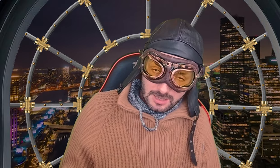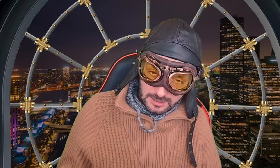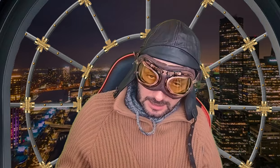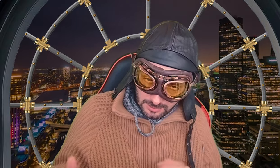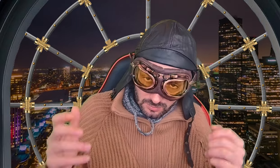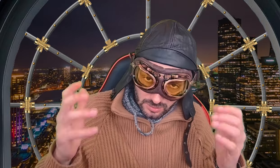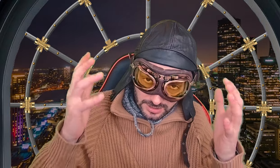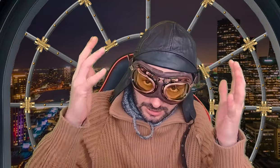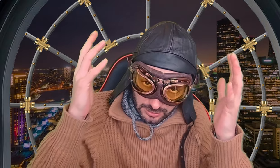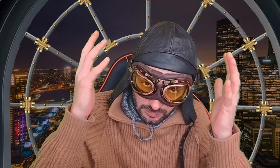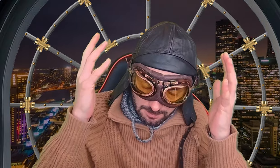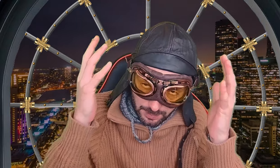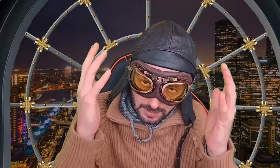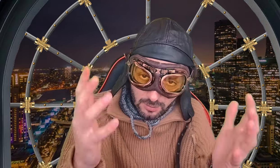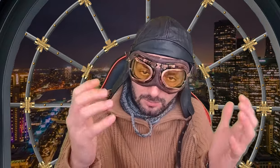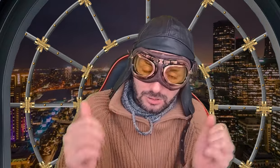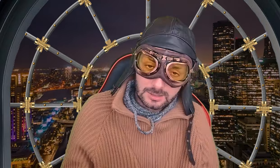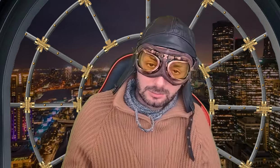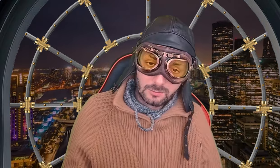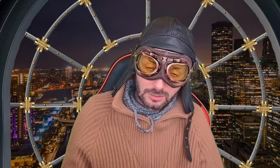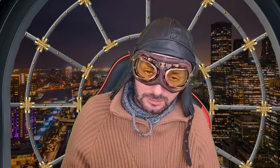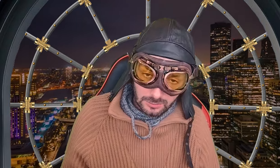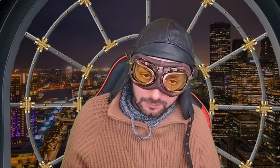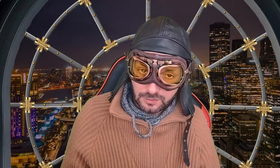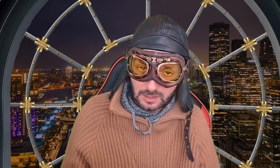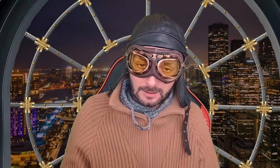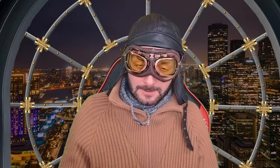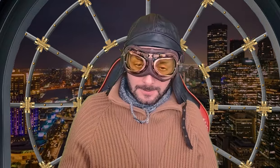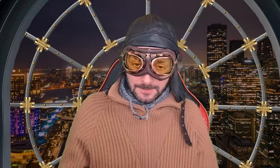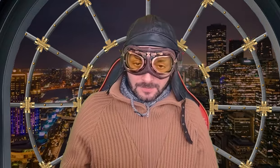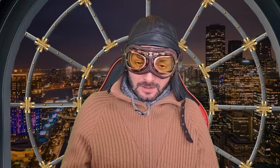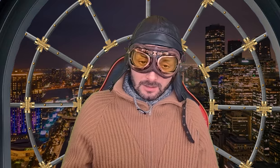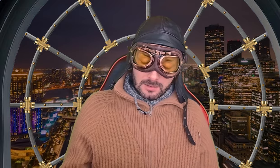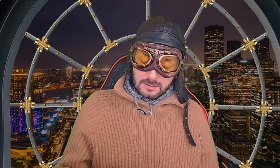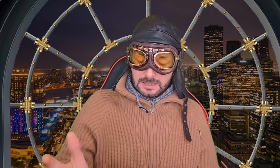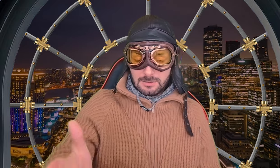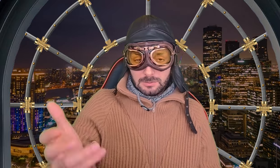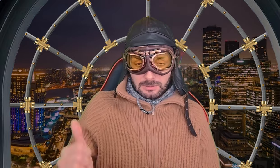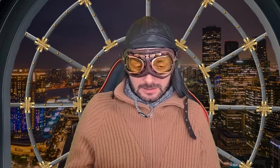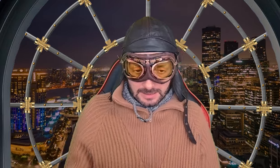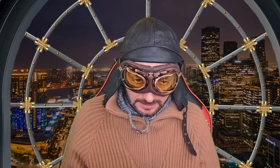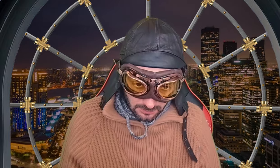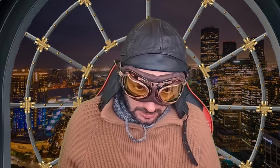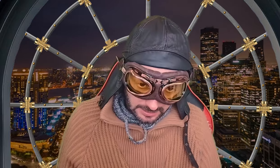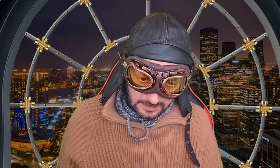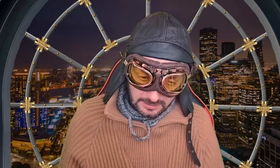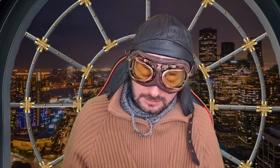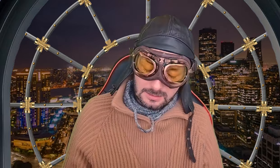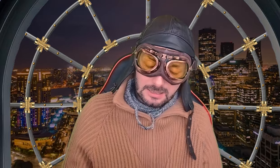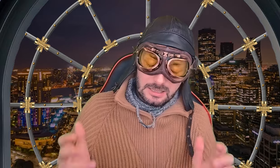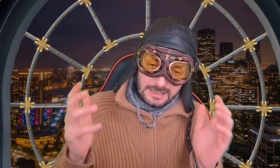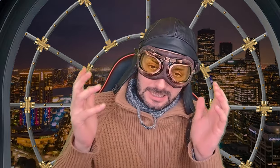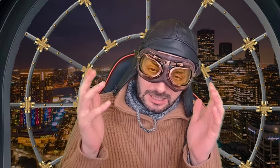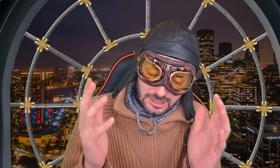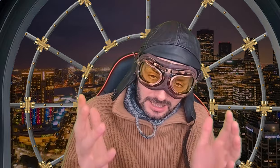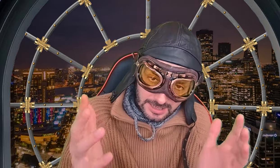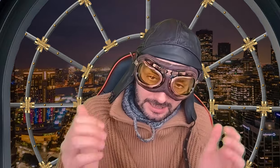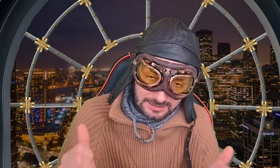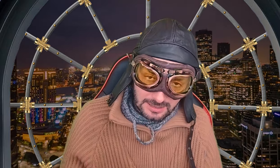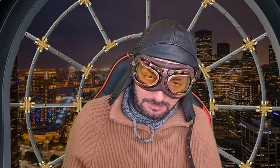kralju moj, znači, na prvom času filozofije. Samim time, dragi moj, ne žele Srbi